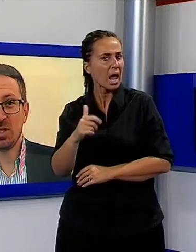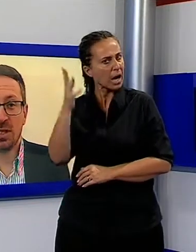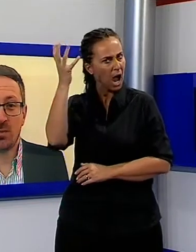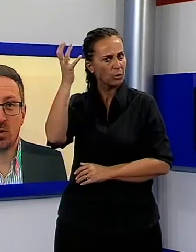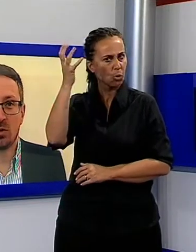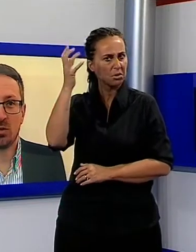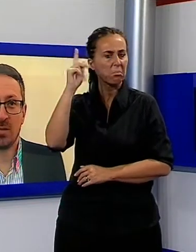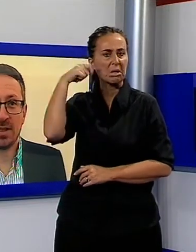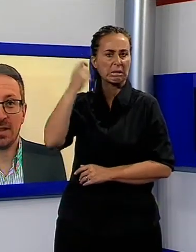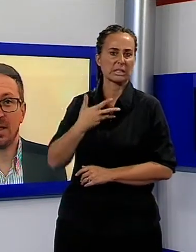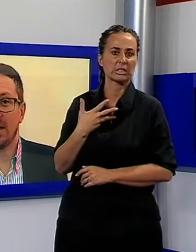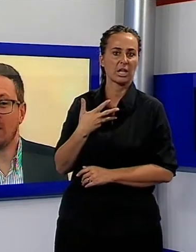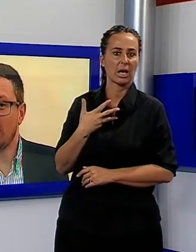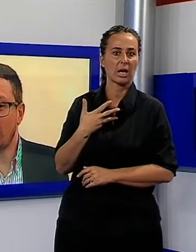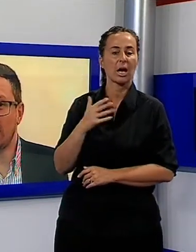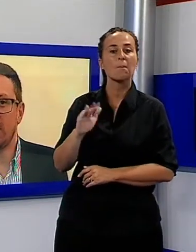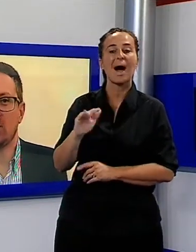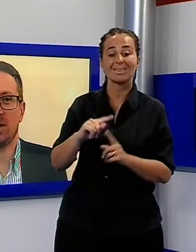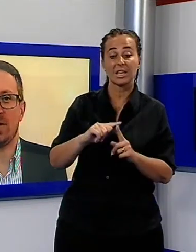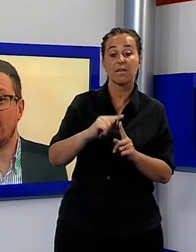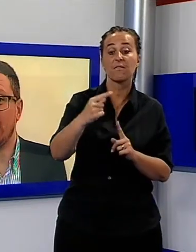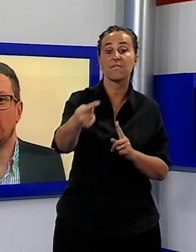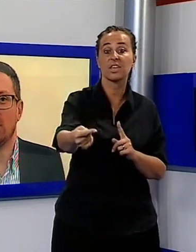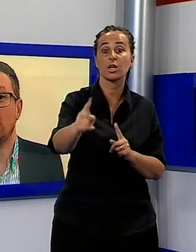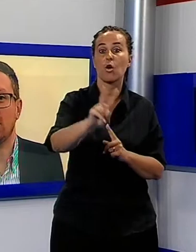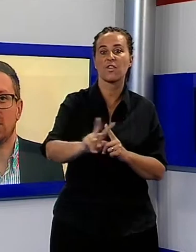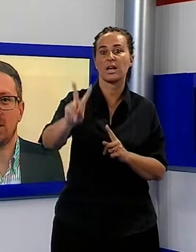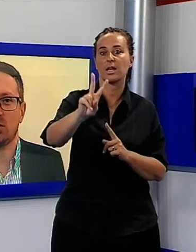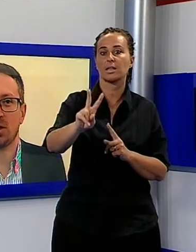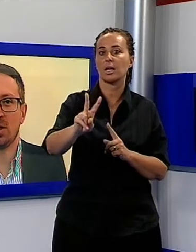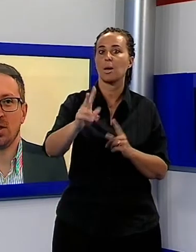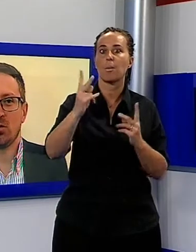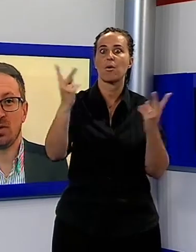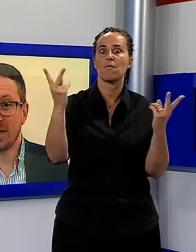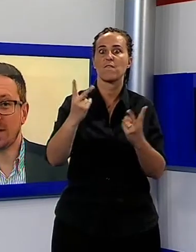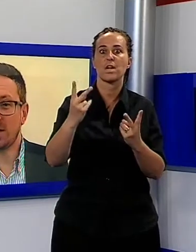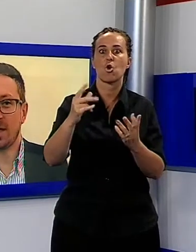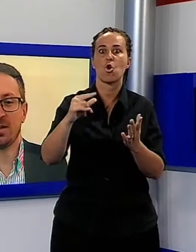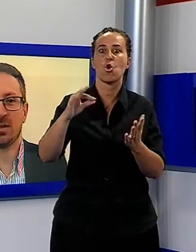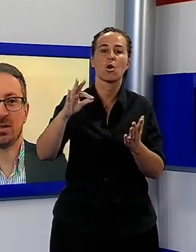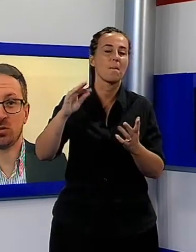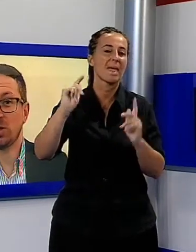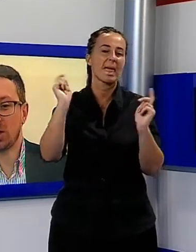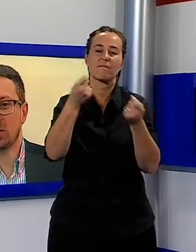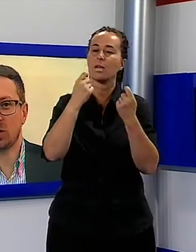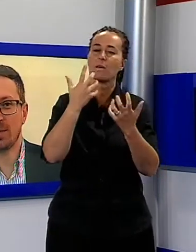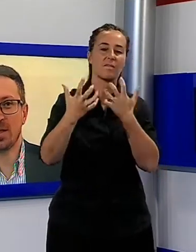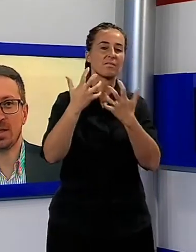Cominceremo con martedì e arriveremo venerdì con il vero evento, la Notte dei Ricercatori, con una ventina di stand di tutti i ricercatori di IMT